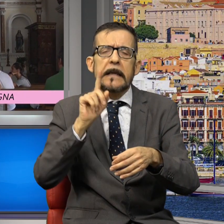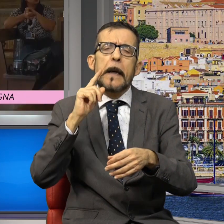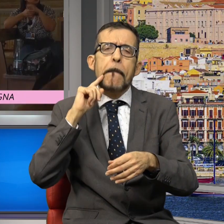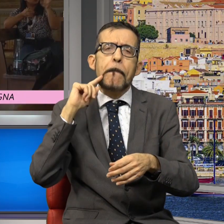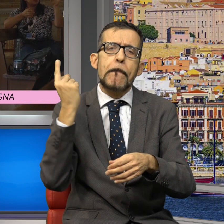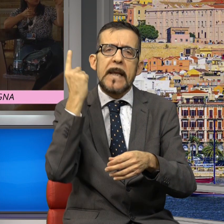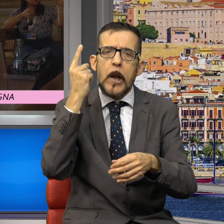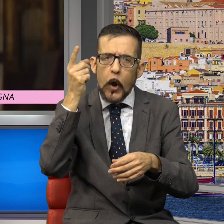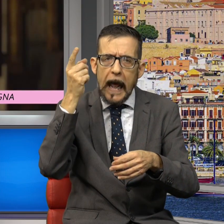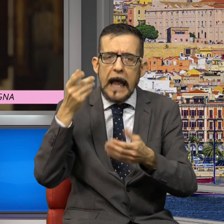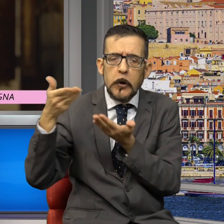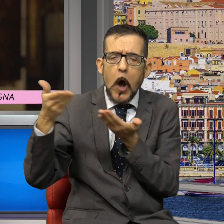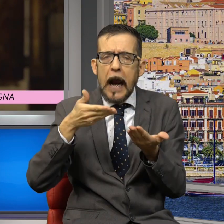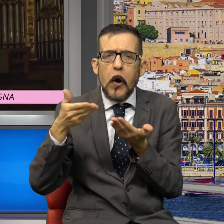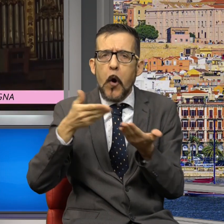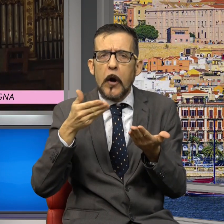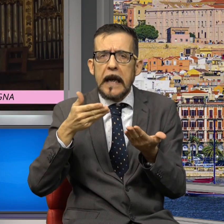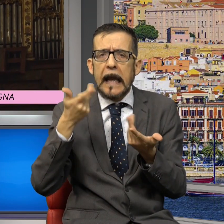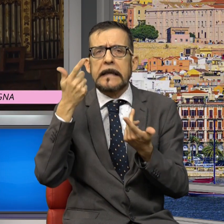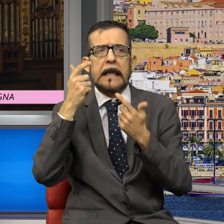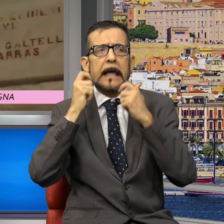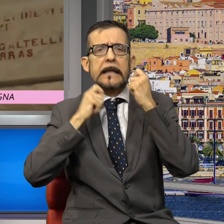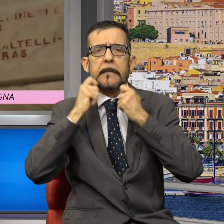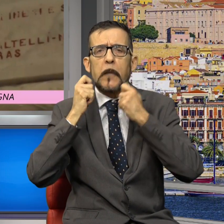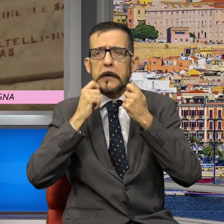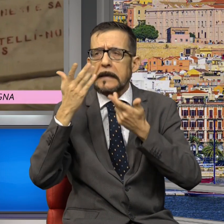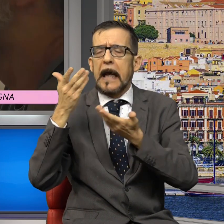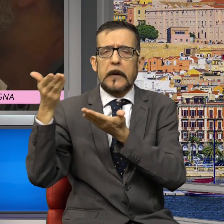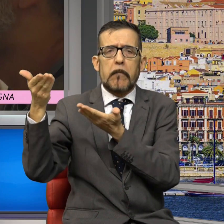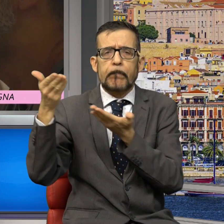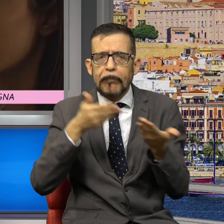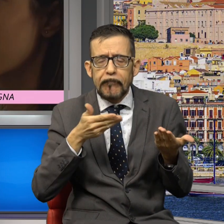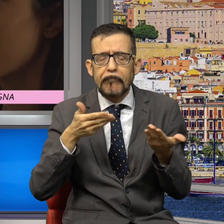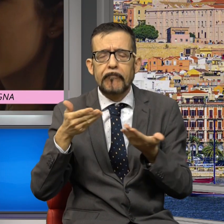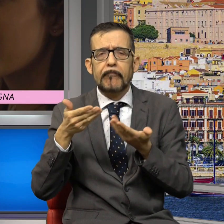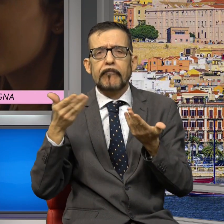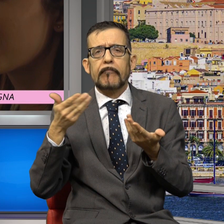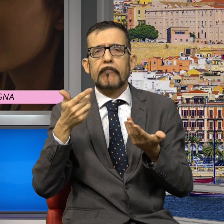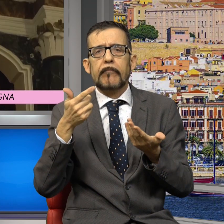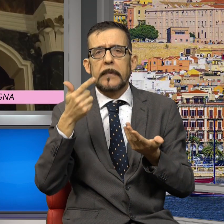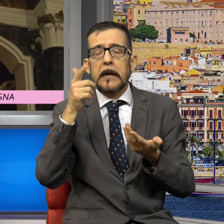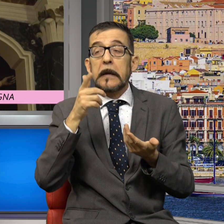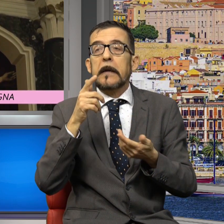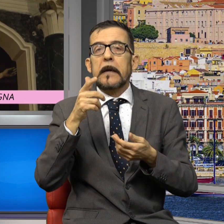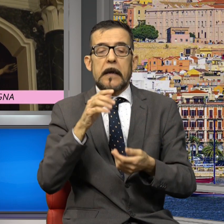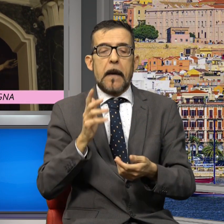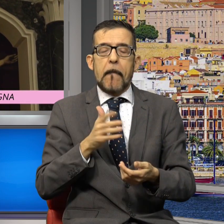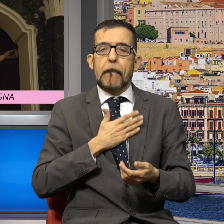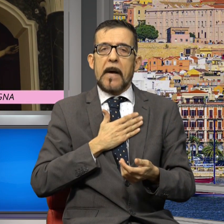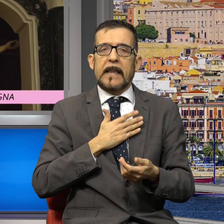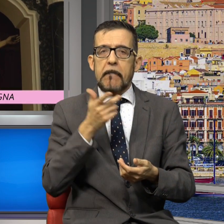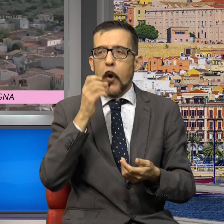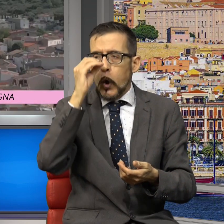dimostrando un impegno crescente nella tutela e nella valorizzazione del loro patrimonio storico-culturale, paesaggistico e